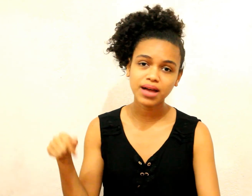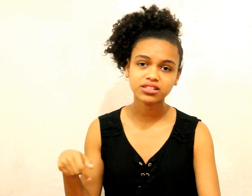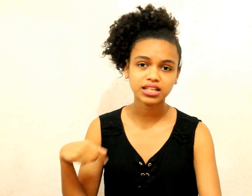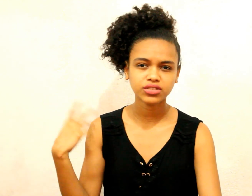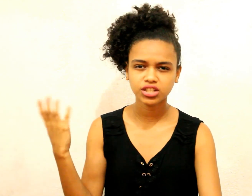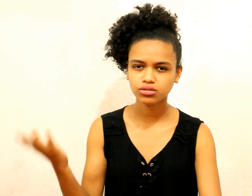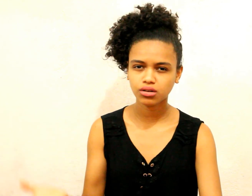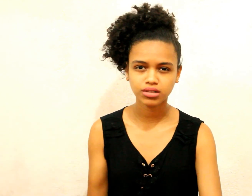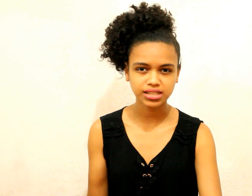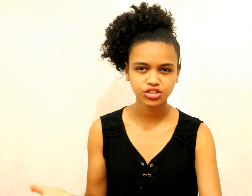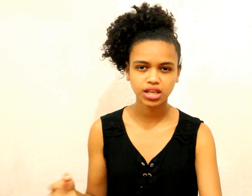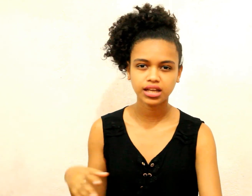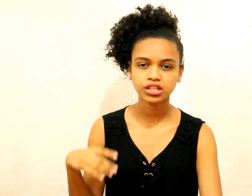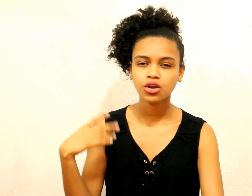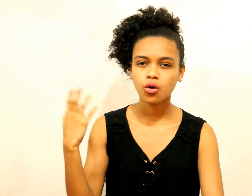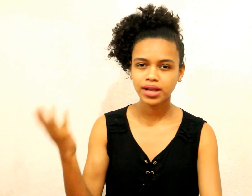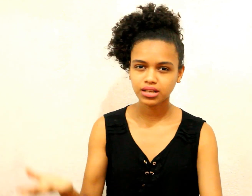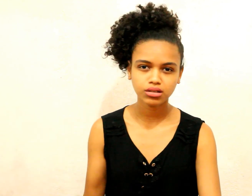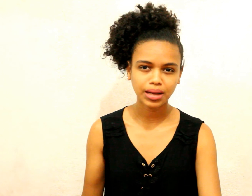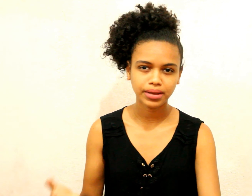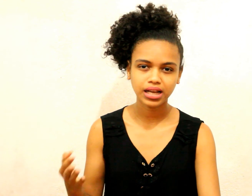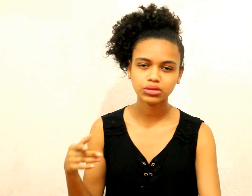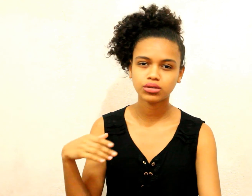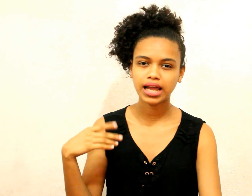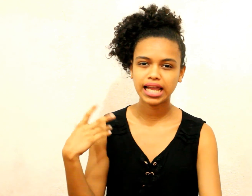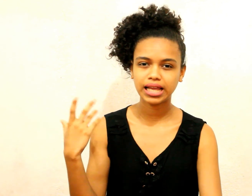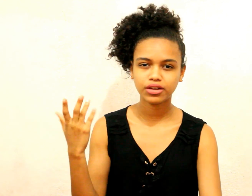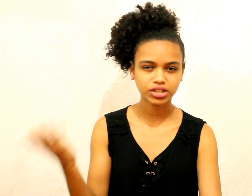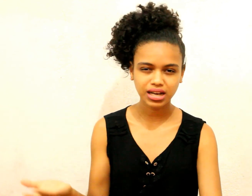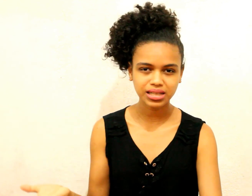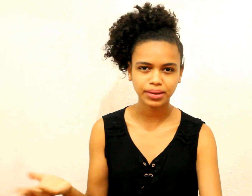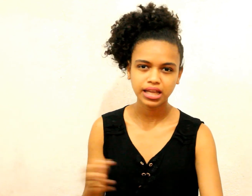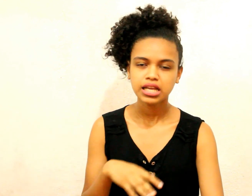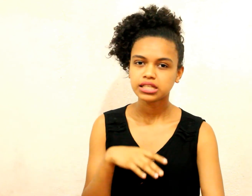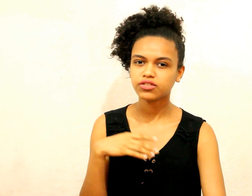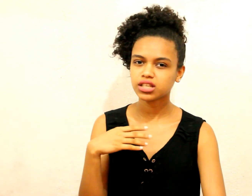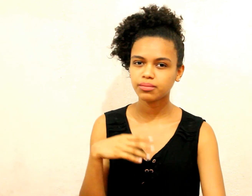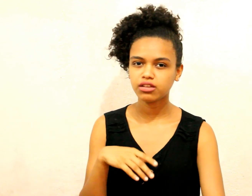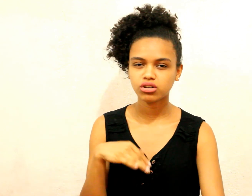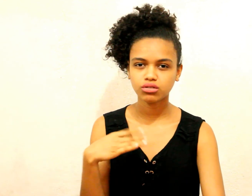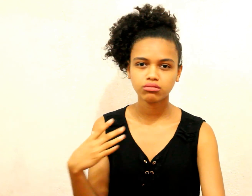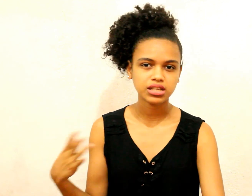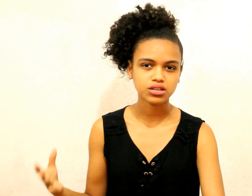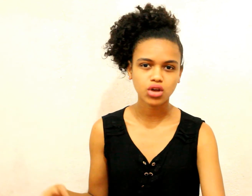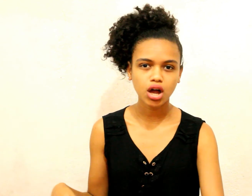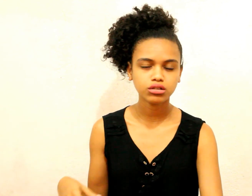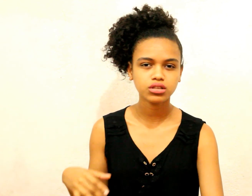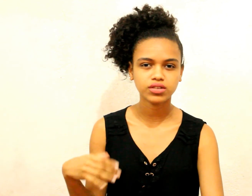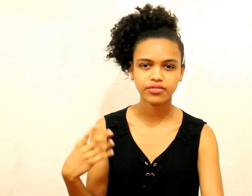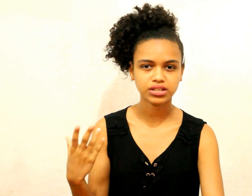embaixo Se você já usou Alguma dessas dicas Como é que está o seu cabelo Eu vou adorar saber Se você também já usou Alguns desses olhos Se você faz